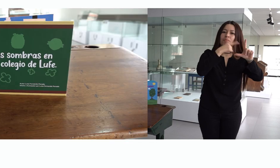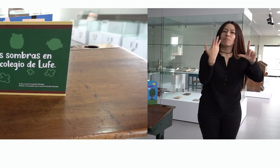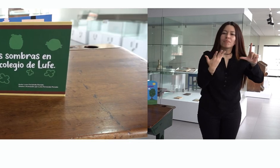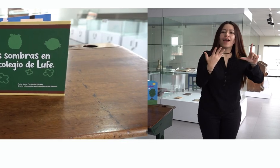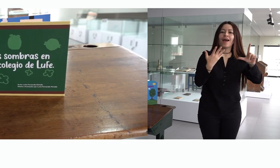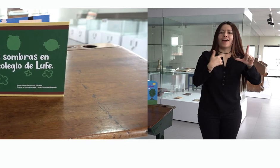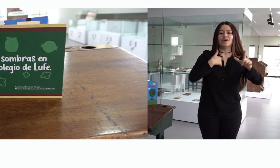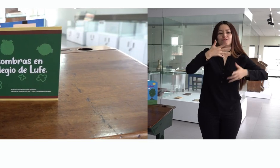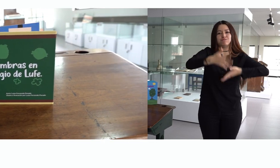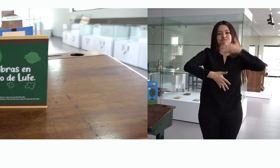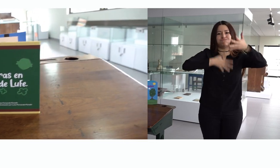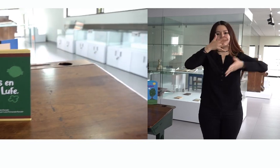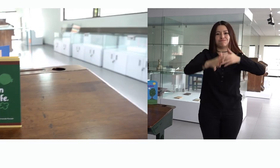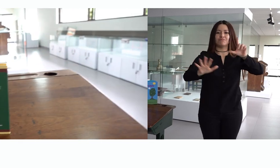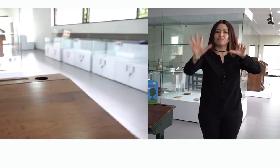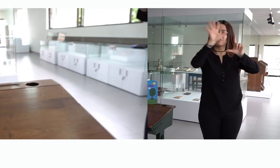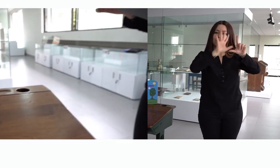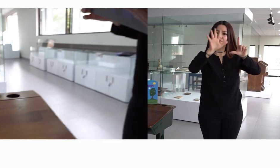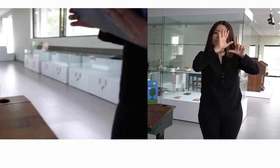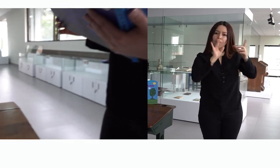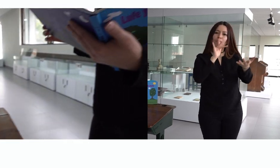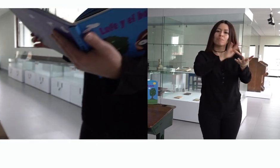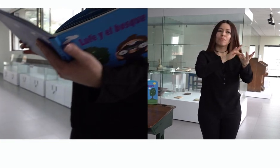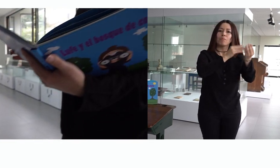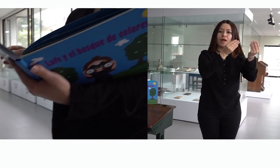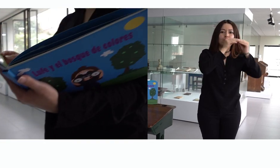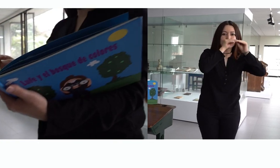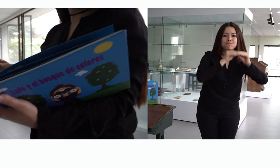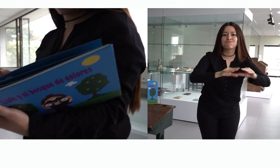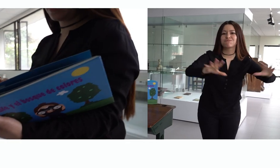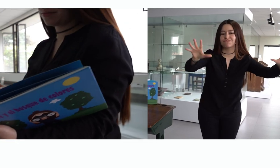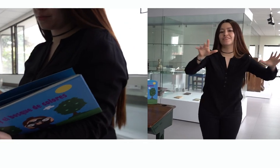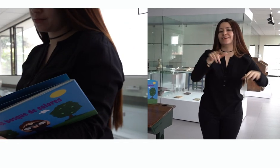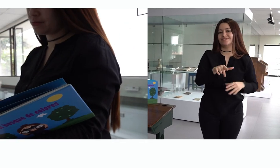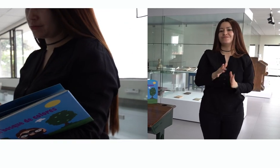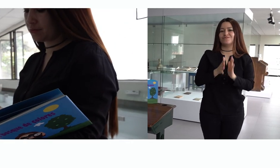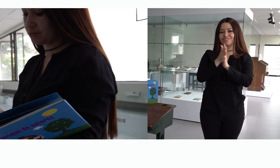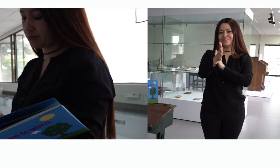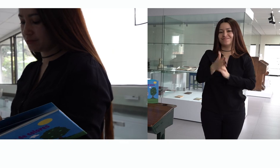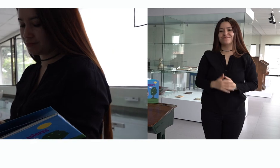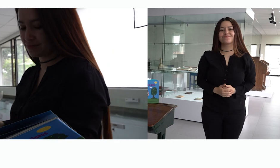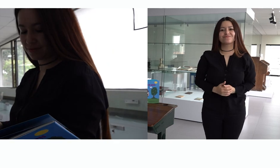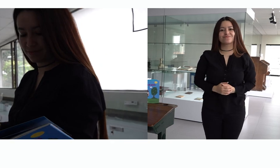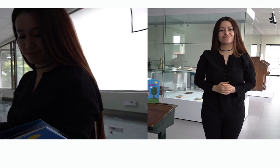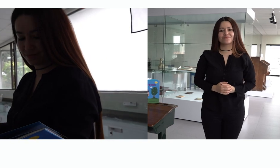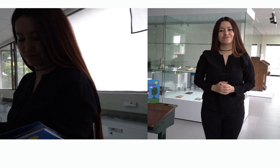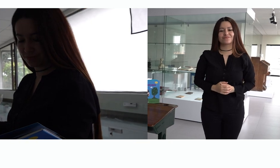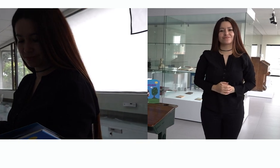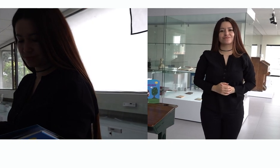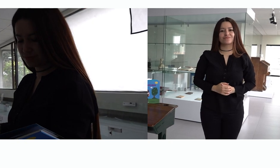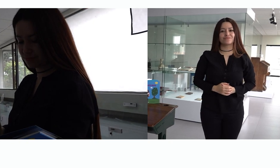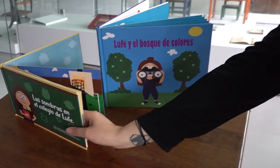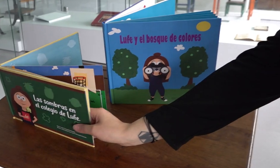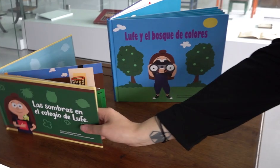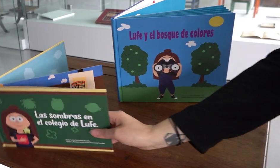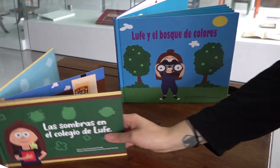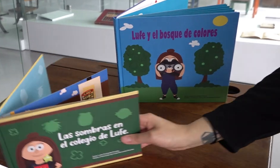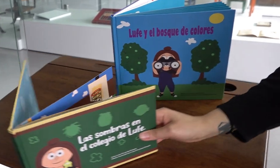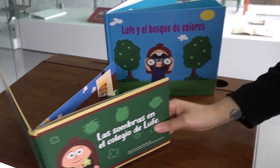en el magazín de la ley presentando un artículo sobre mi tesis en texto visual que consiste en presentar el artículo en un